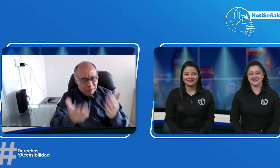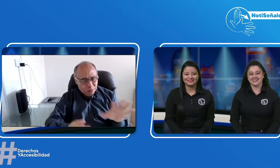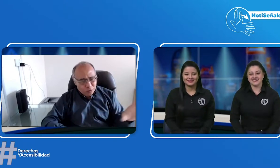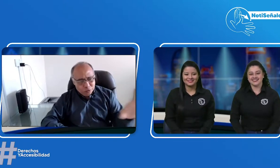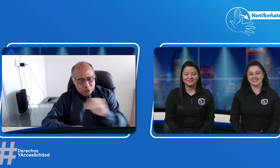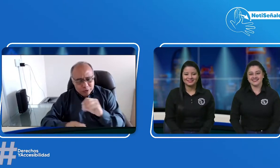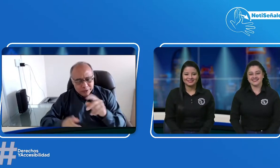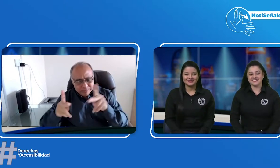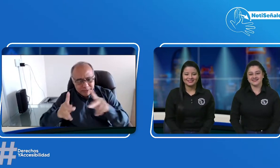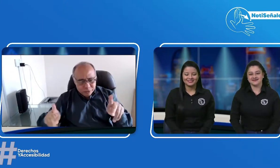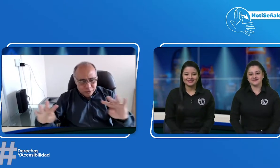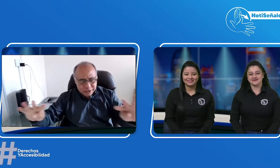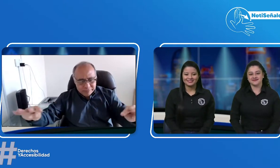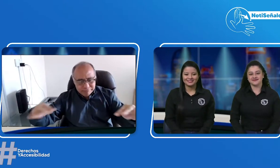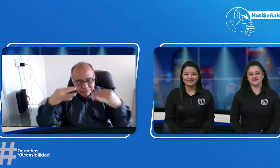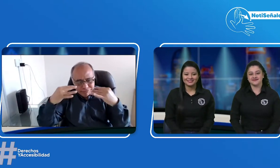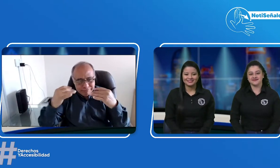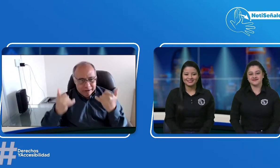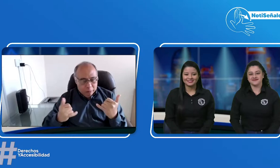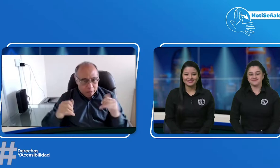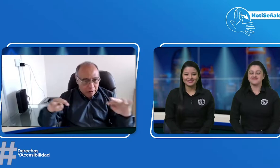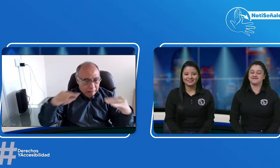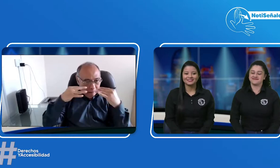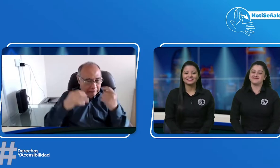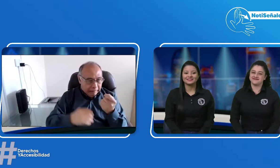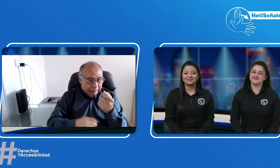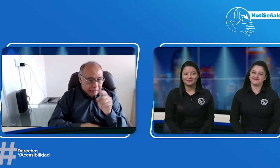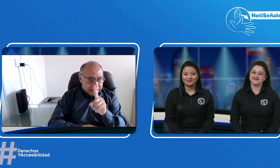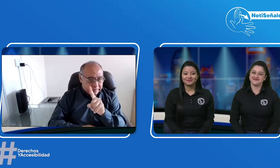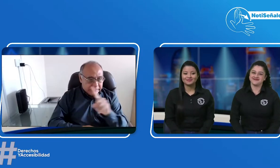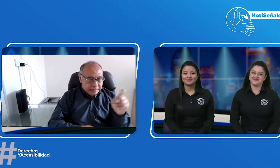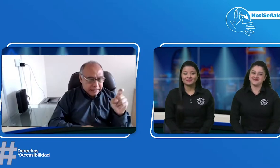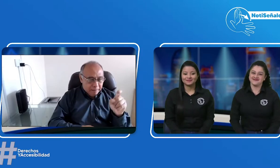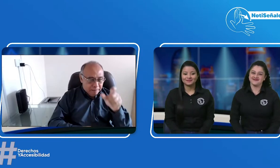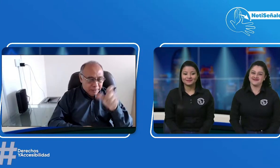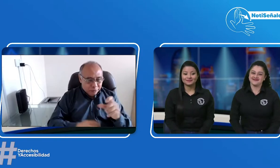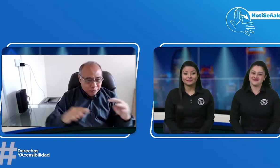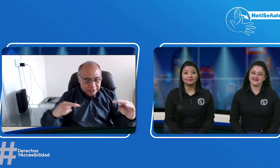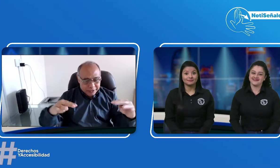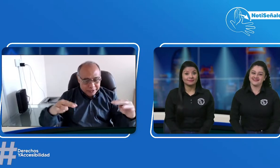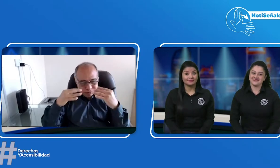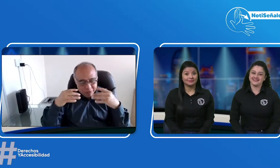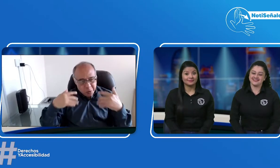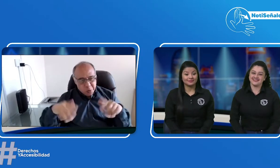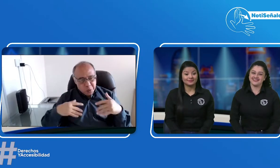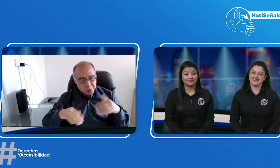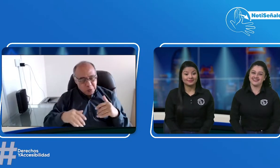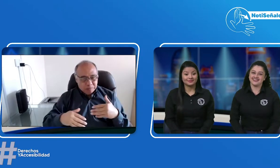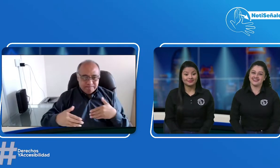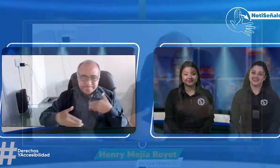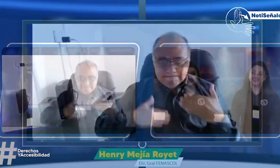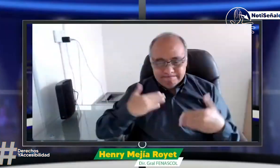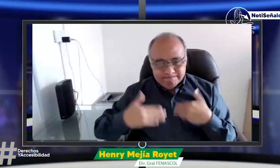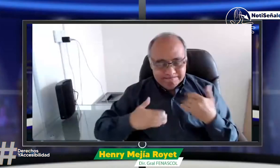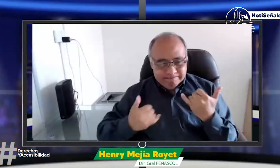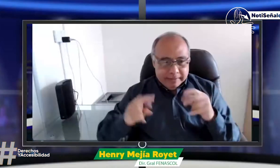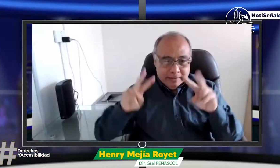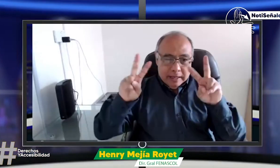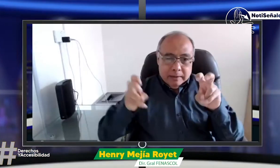este en esta nueva emisión de Notis Señales. Y también un saludo para todas las personas que se conectan hoy en este